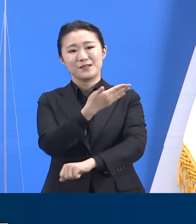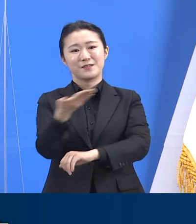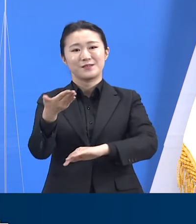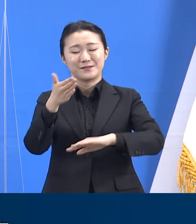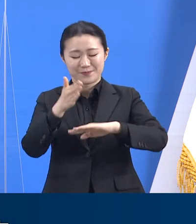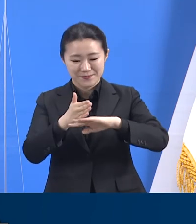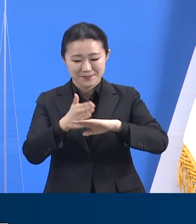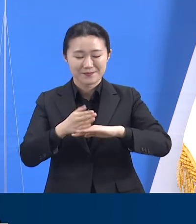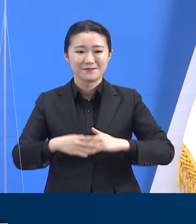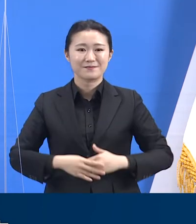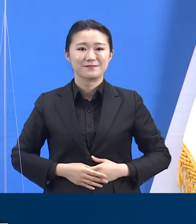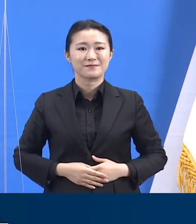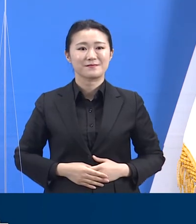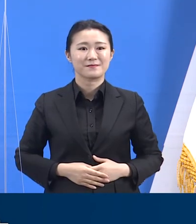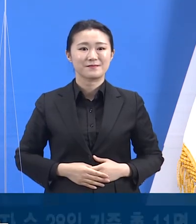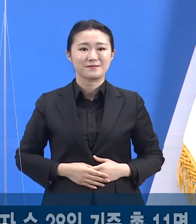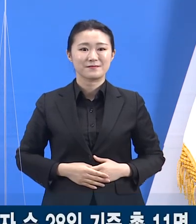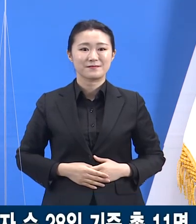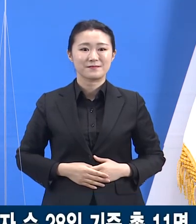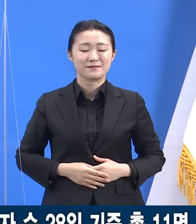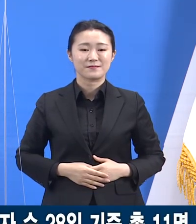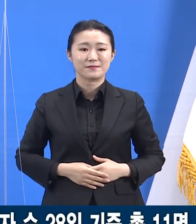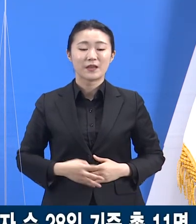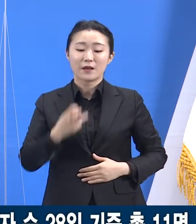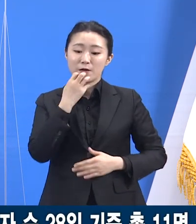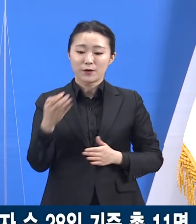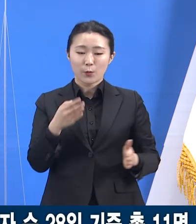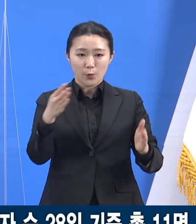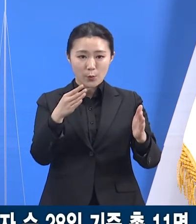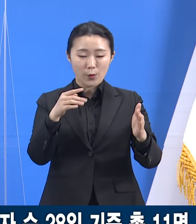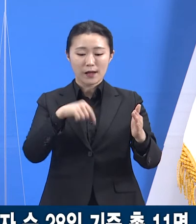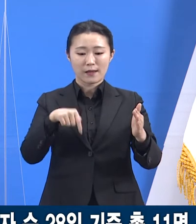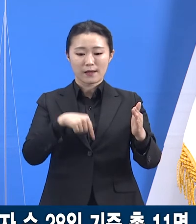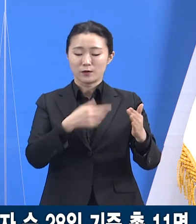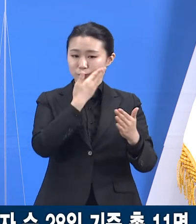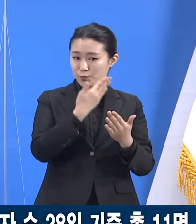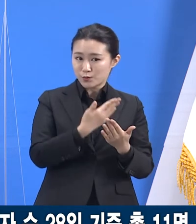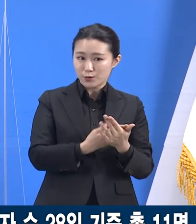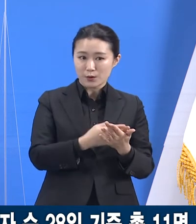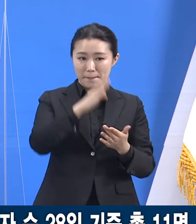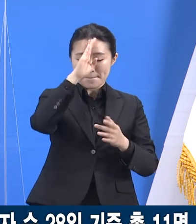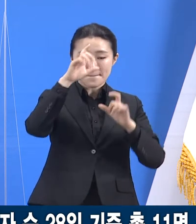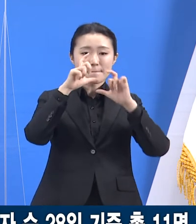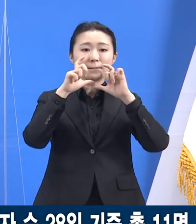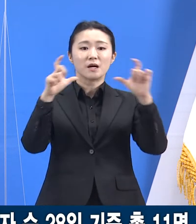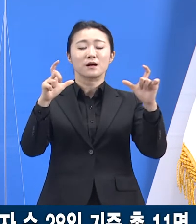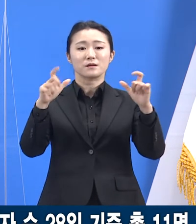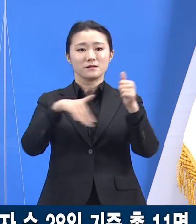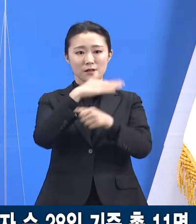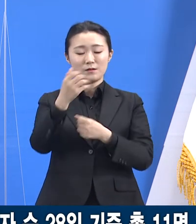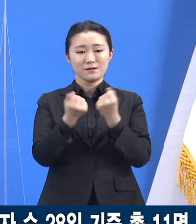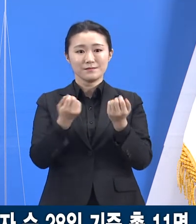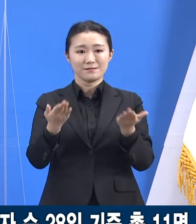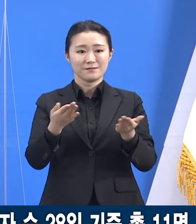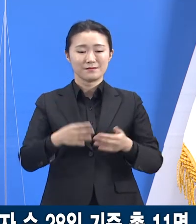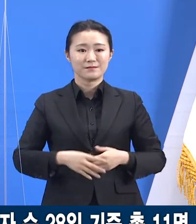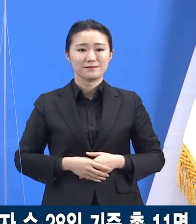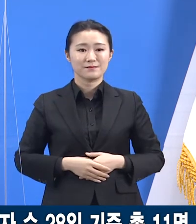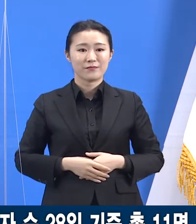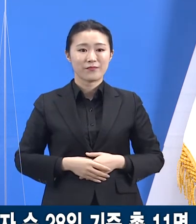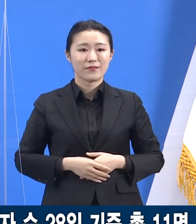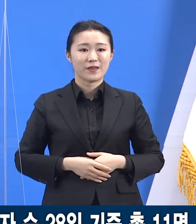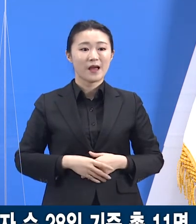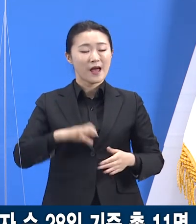최근 도내 주요 확진 사례에 대해 설명드립니다. 먼저 안양시 스포츠용품 판매업 집단 감염